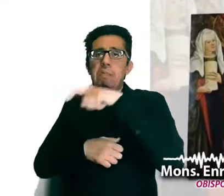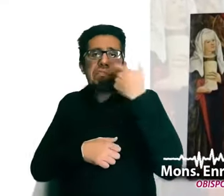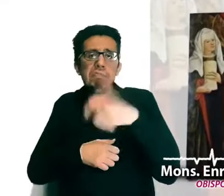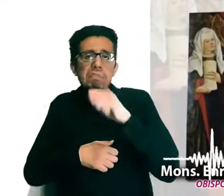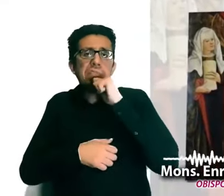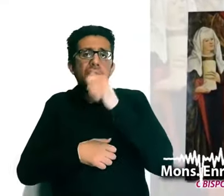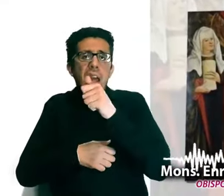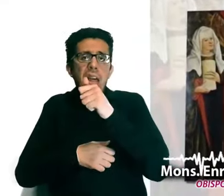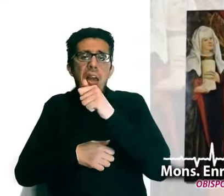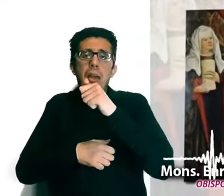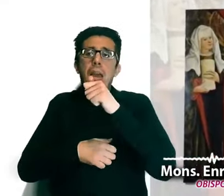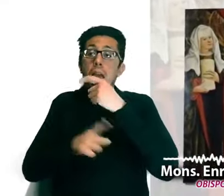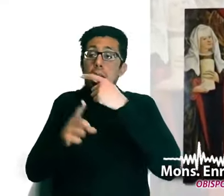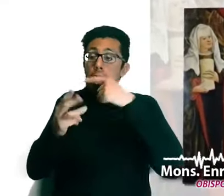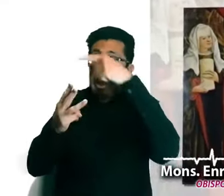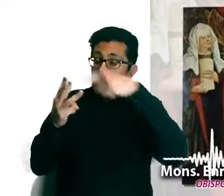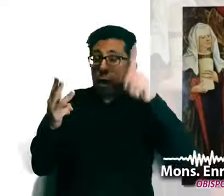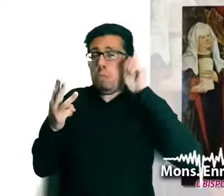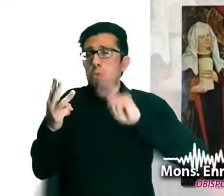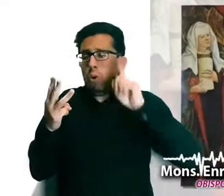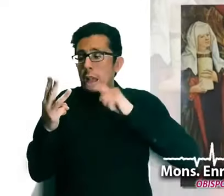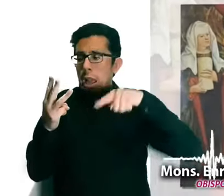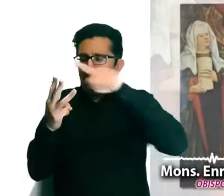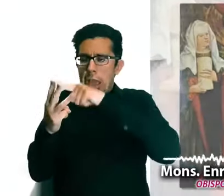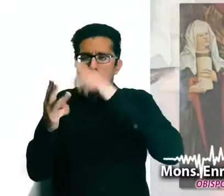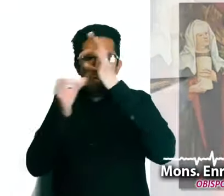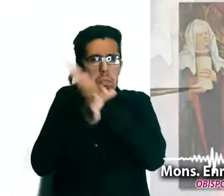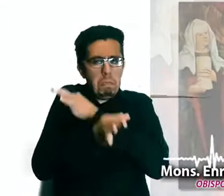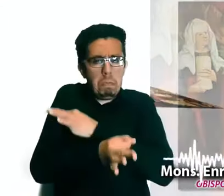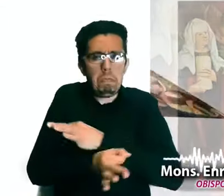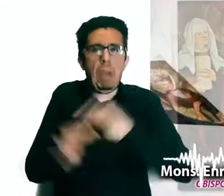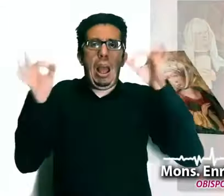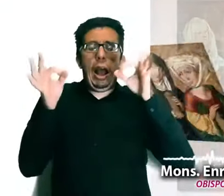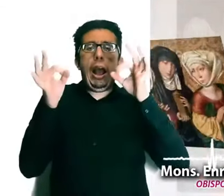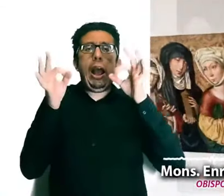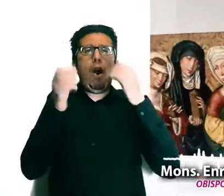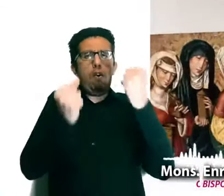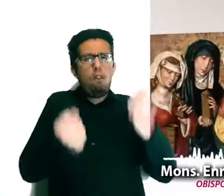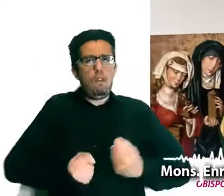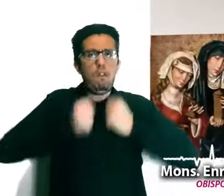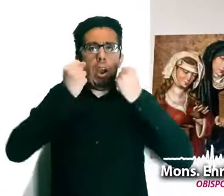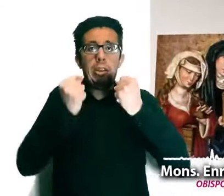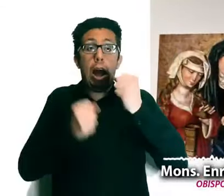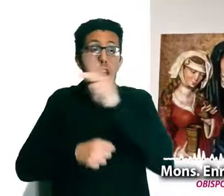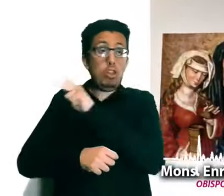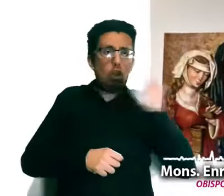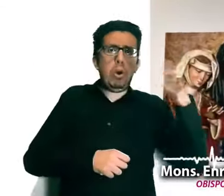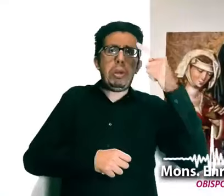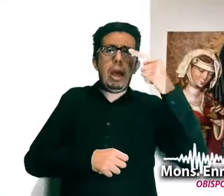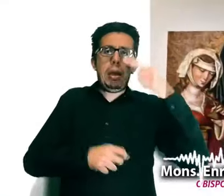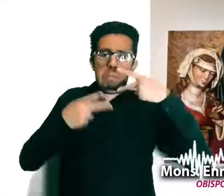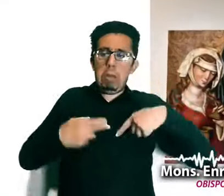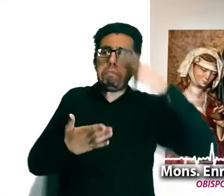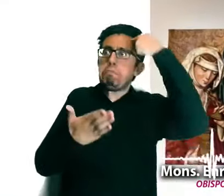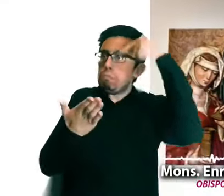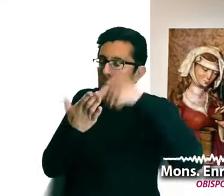Ellas son las que dan fuerza y credibilidad a este anuncio. El Señor se les ha